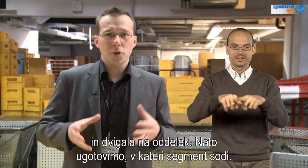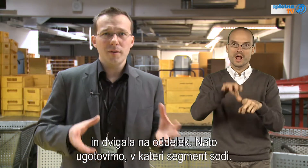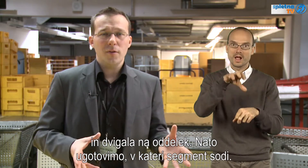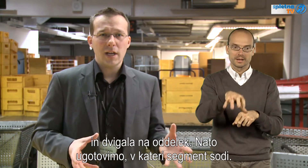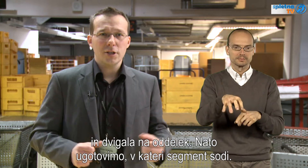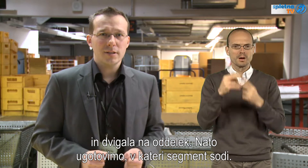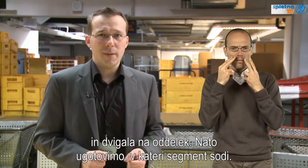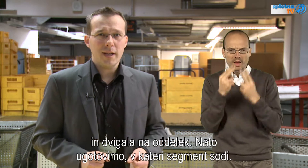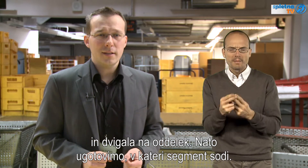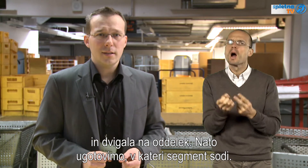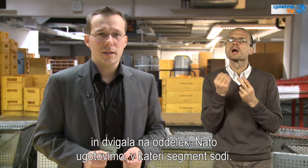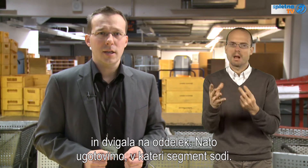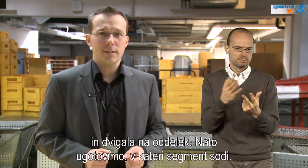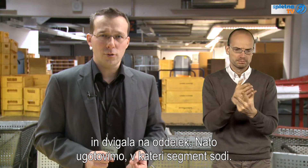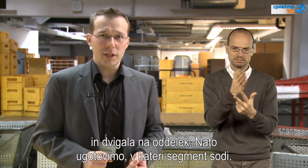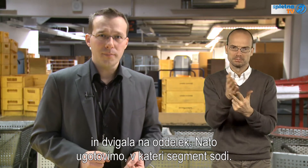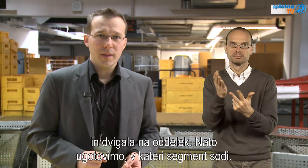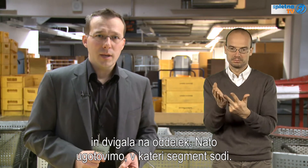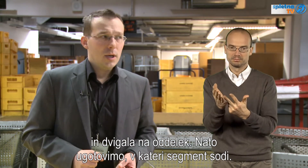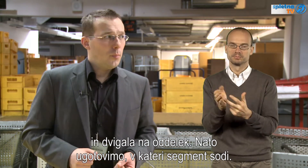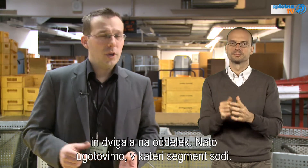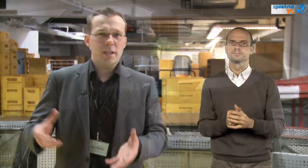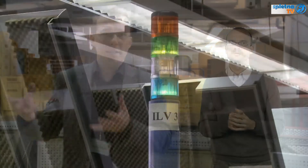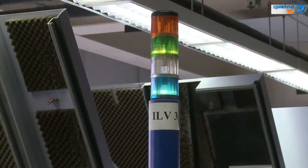Ugotovimo v kakšen segment sodi.